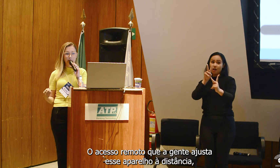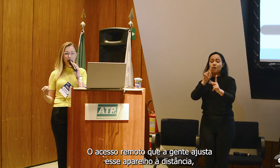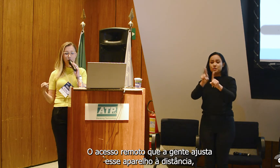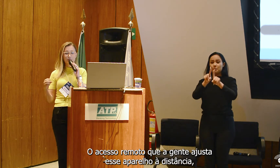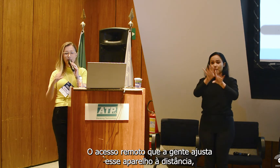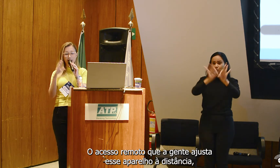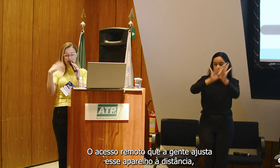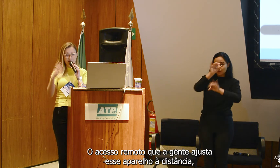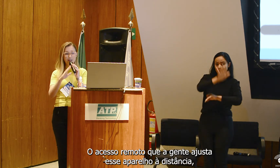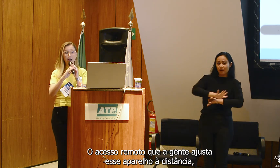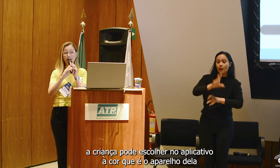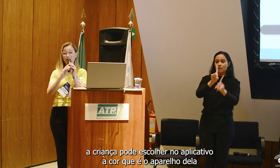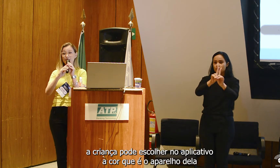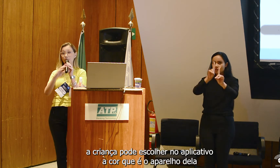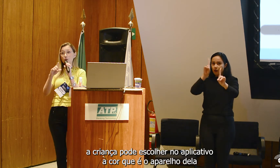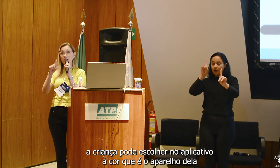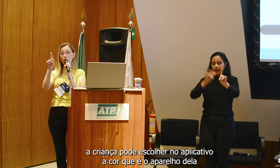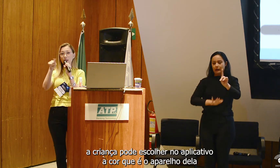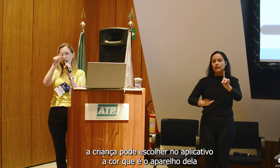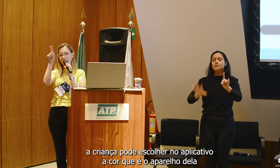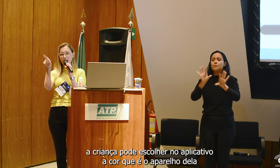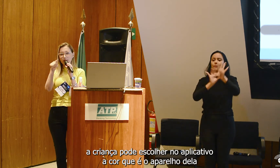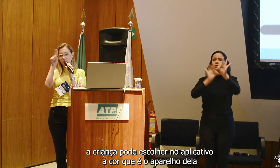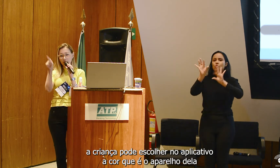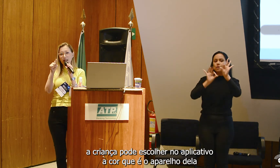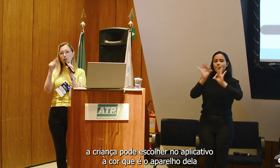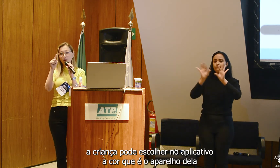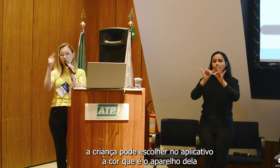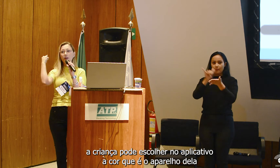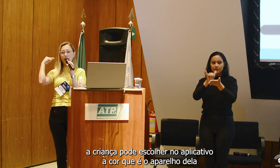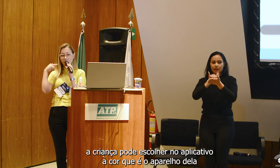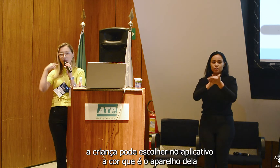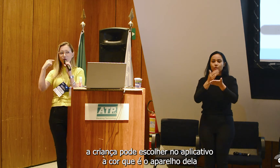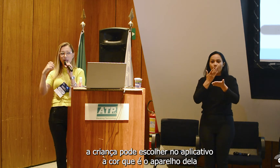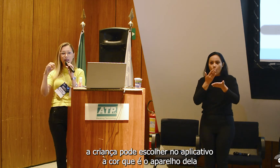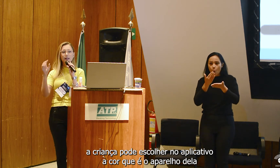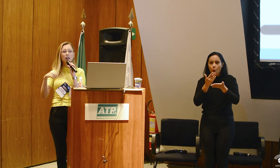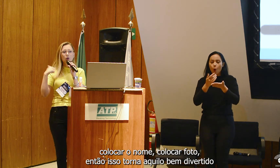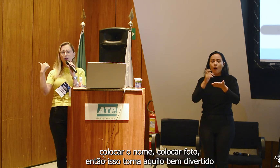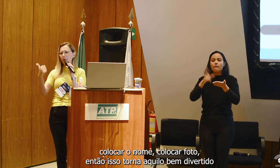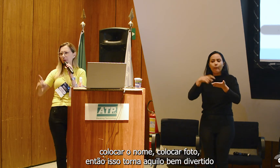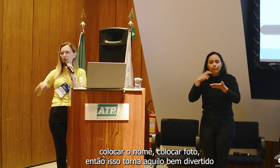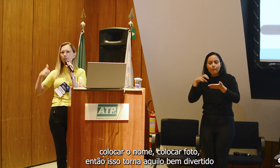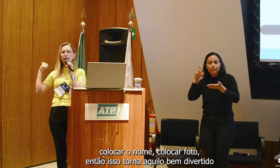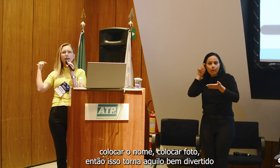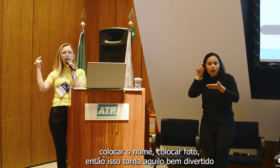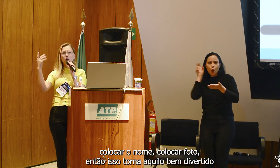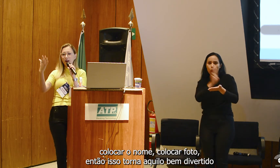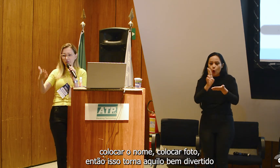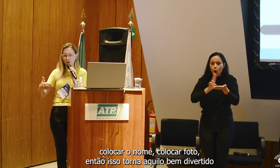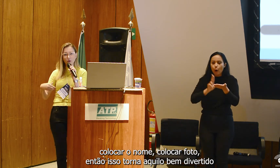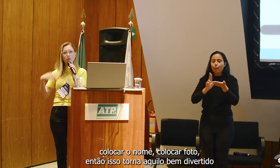gente ajusta esse aparelho à distância. A criança pode escolher no aplicativo a cor que é o aparelho dela, colocar o nome,